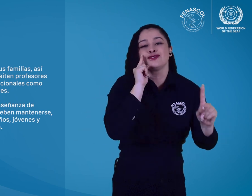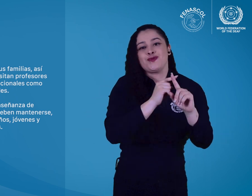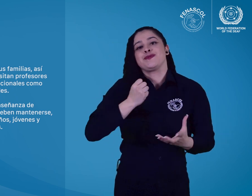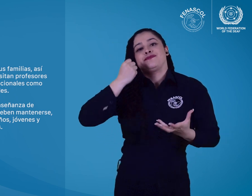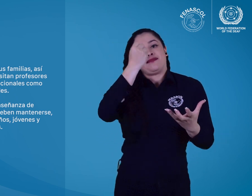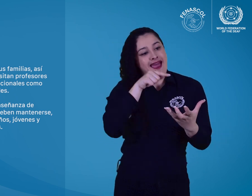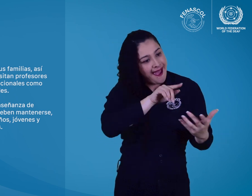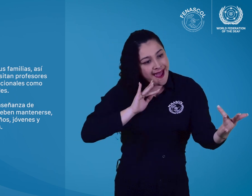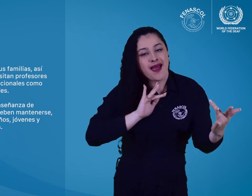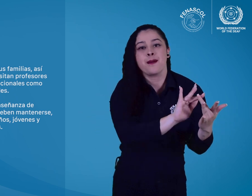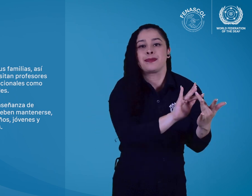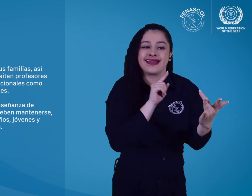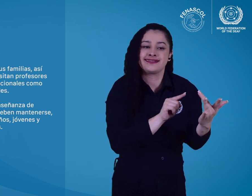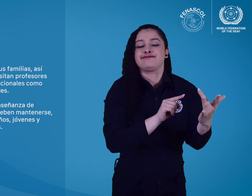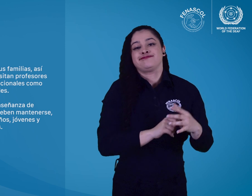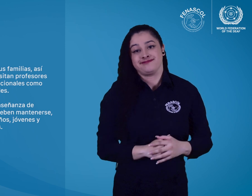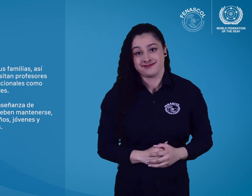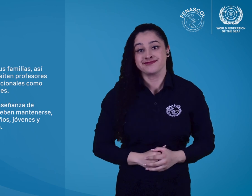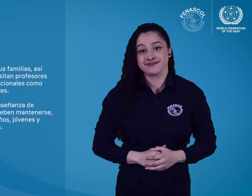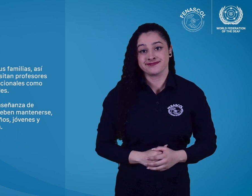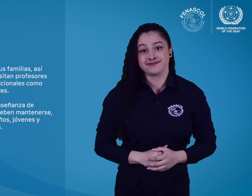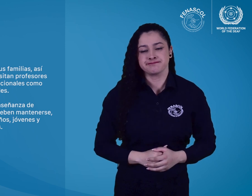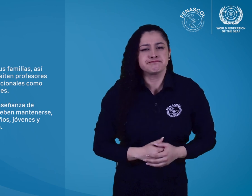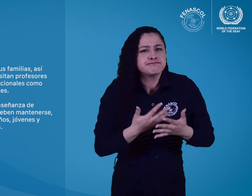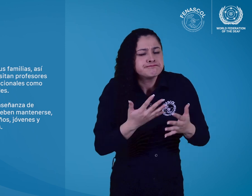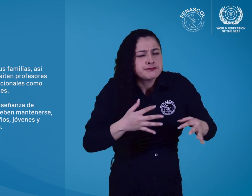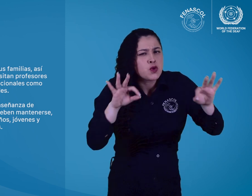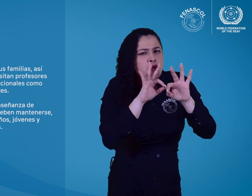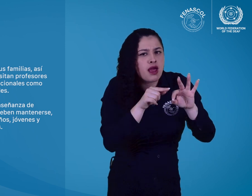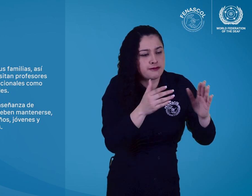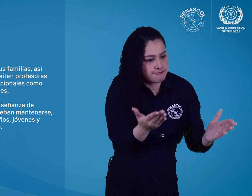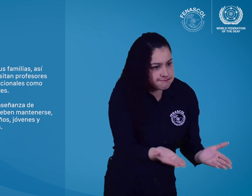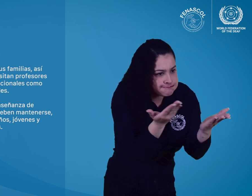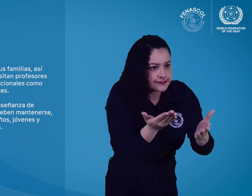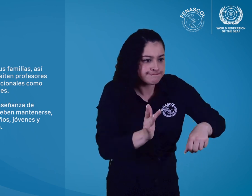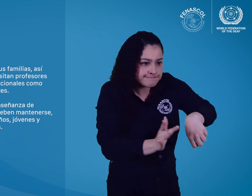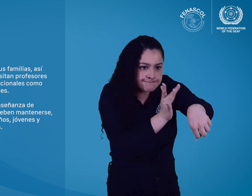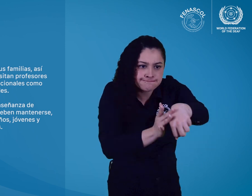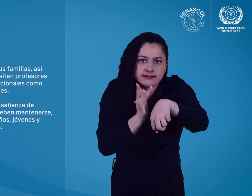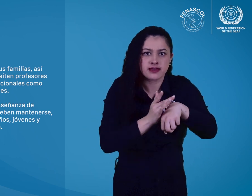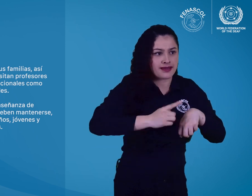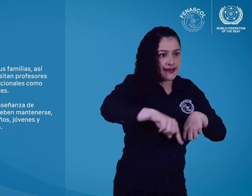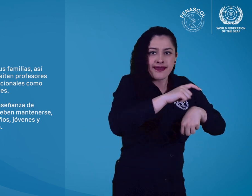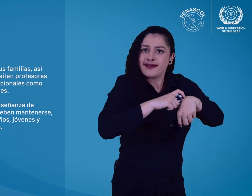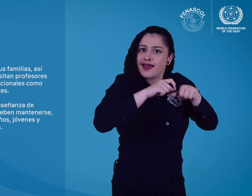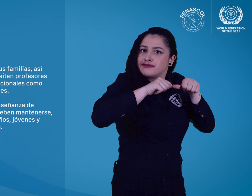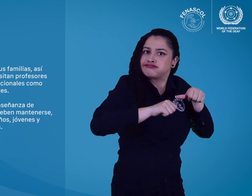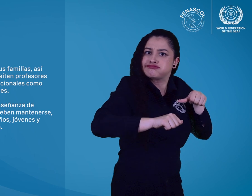Por lo tanto, los recursos de enseñanza de lenguas de señas nacionales